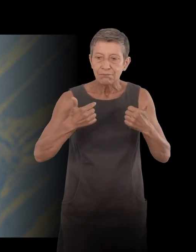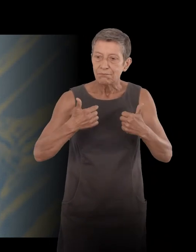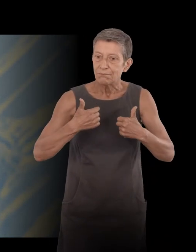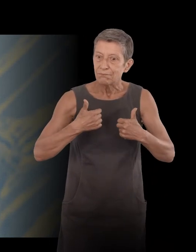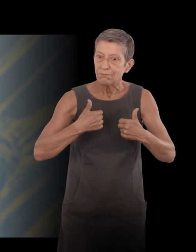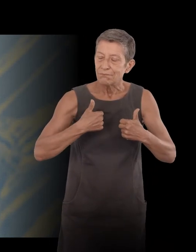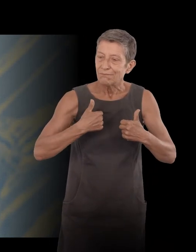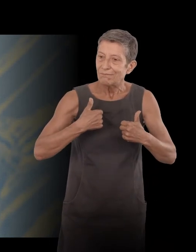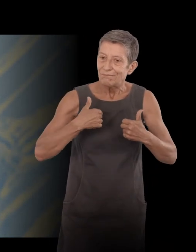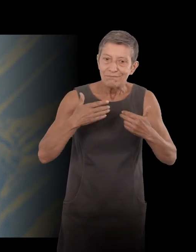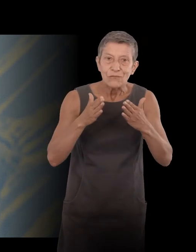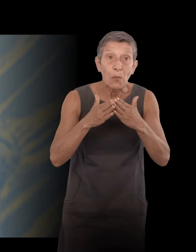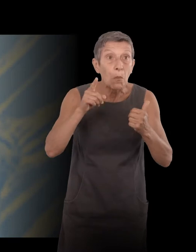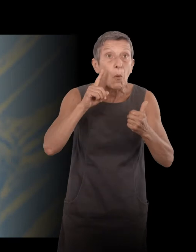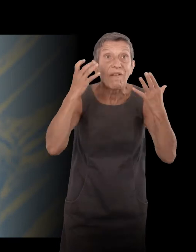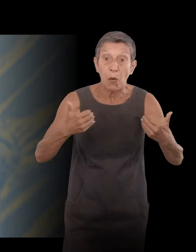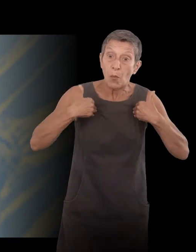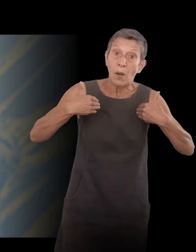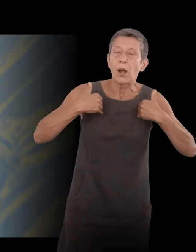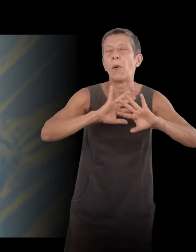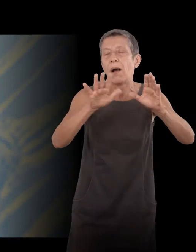he wanted to work with me, he wanted work with others also, but